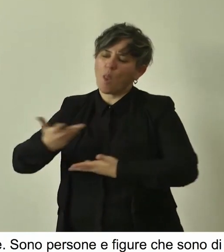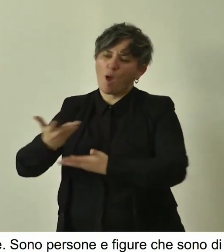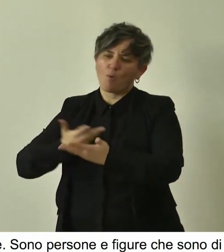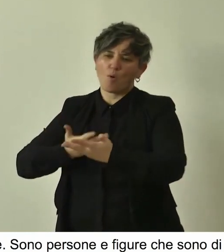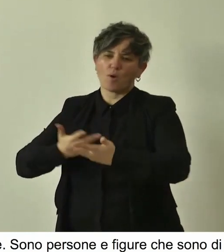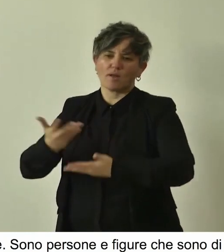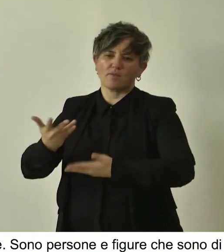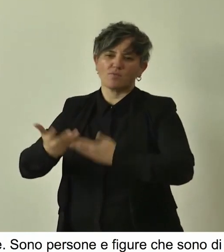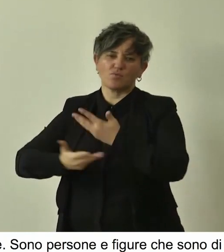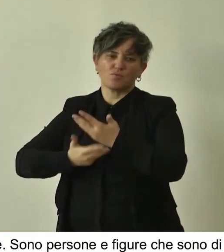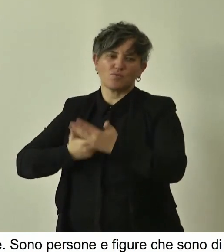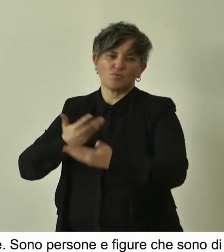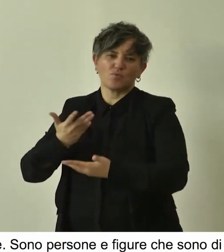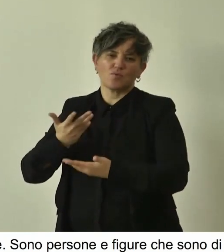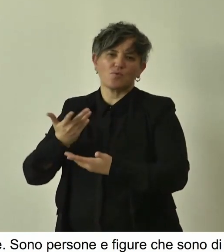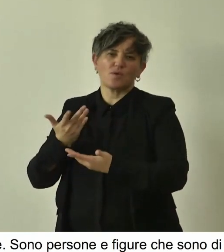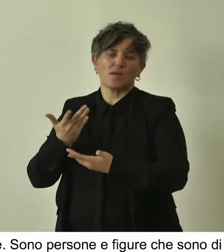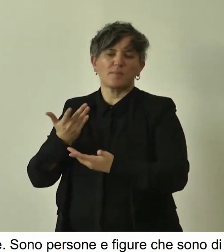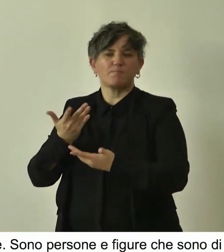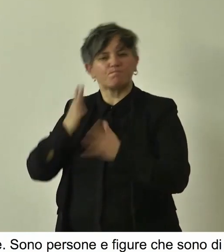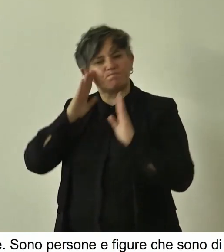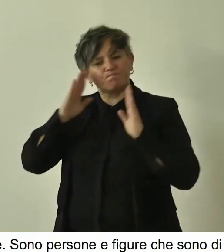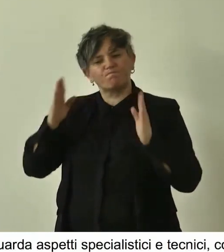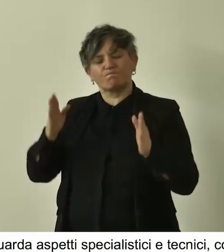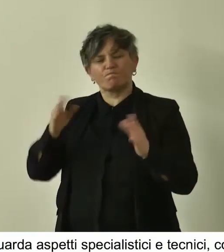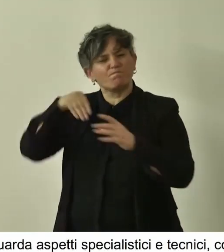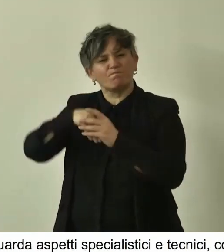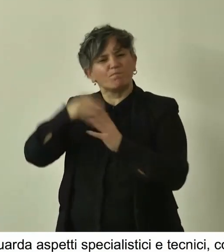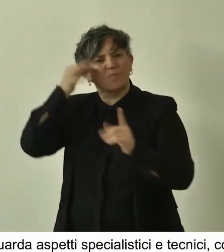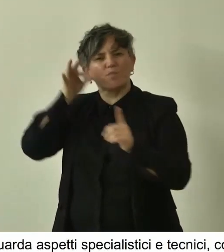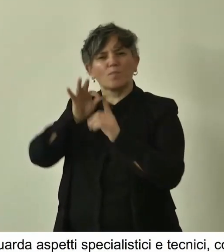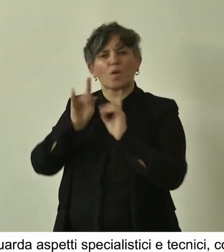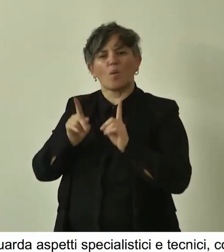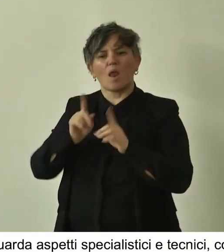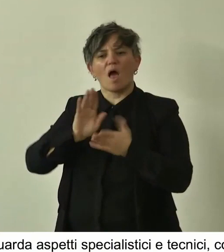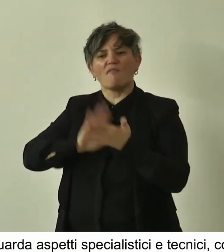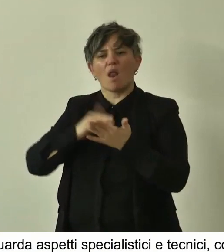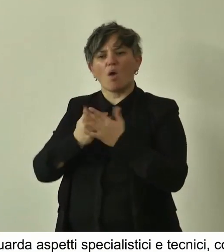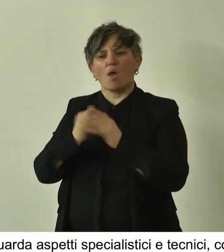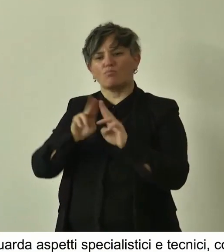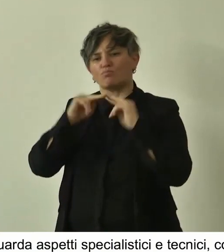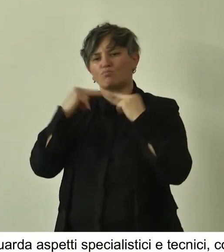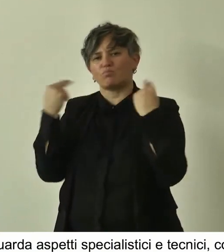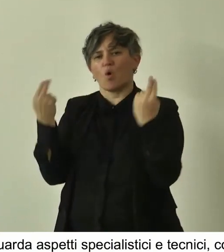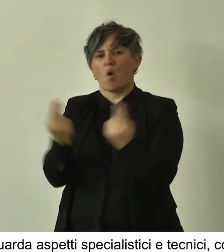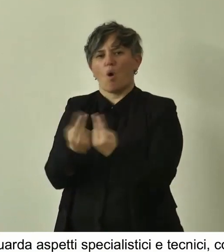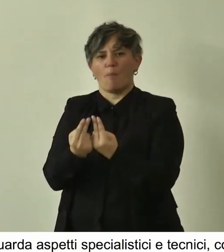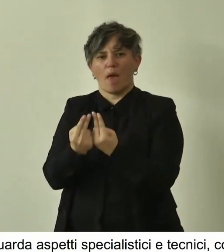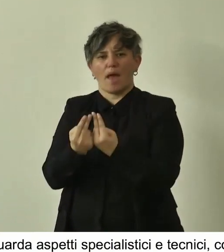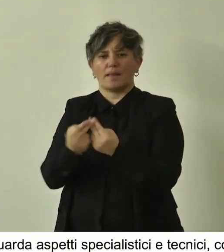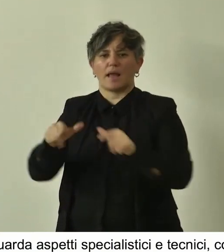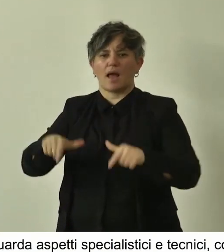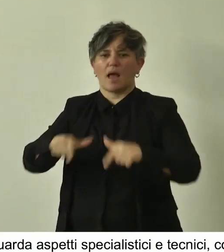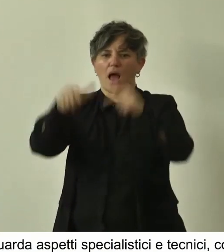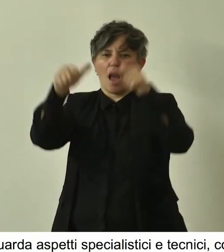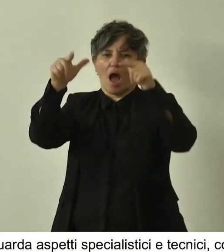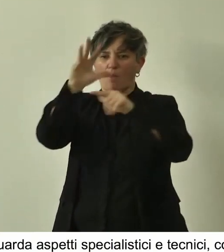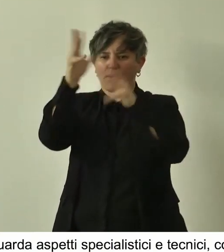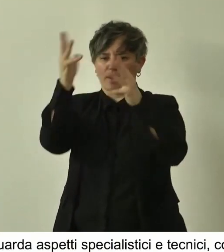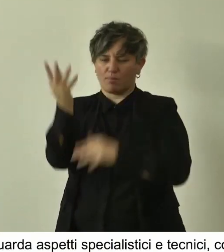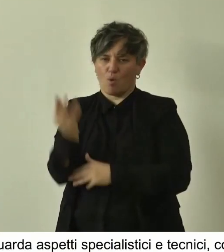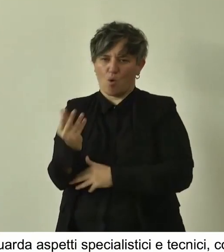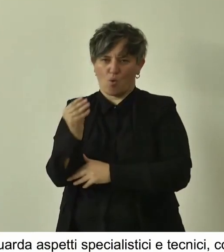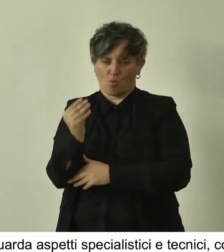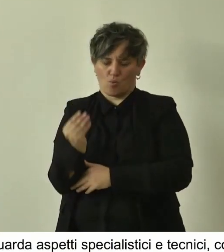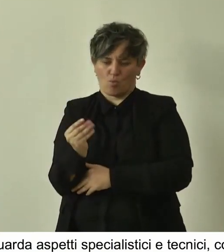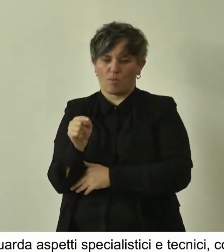che condivide una valorizzazione piena a 360 gradi degli alberi monumentali. Poi, e la